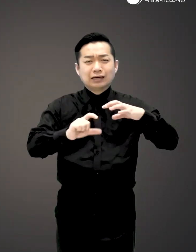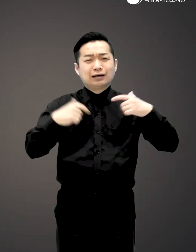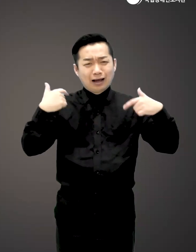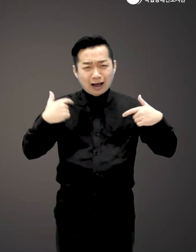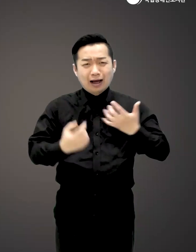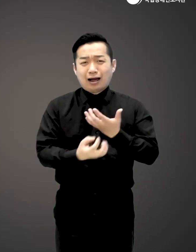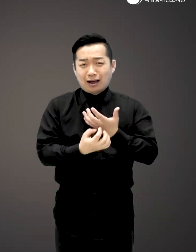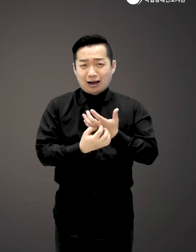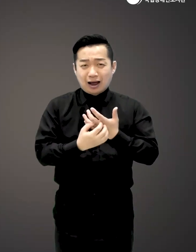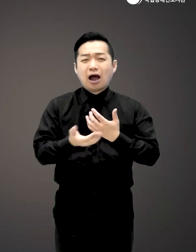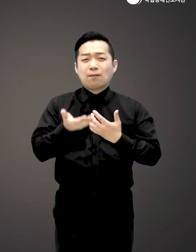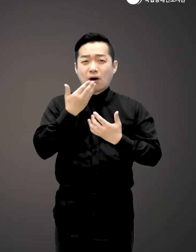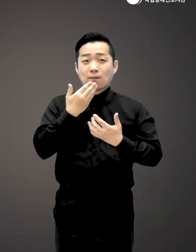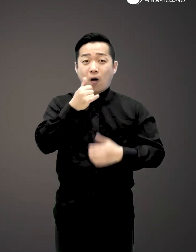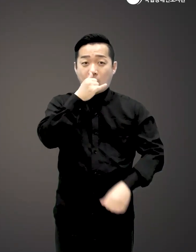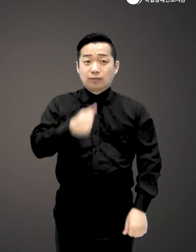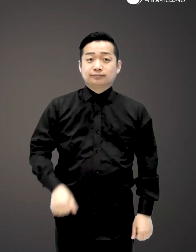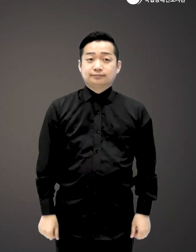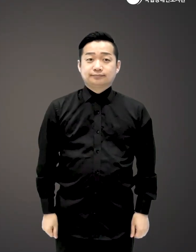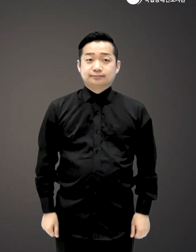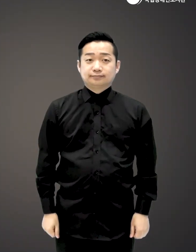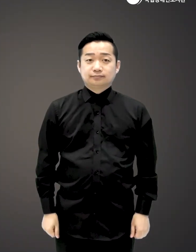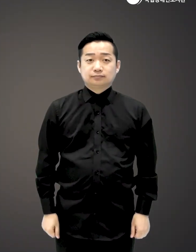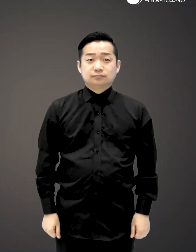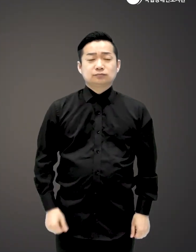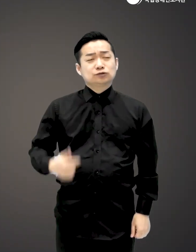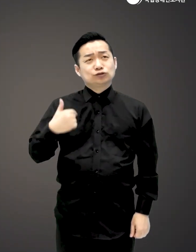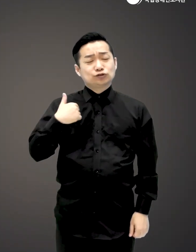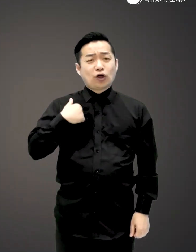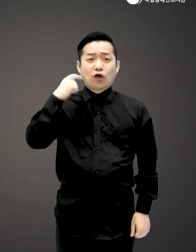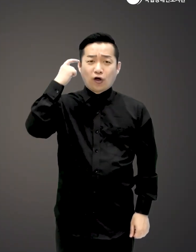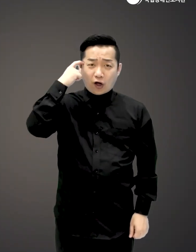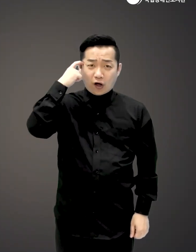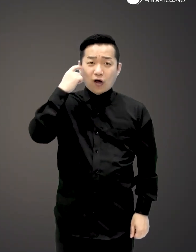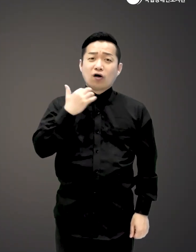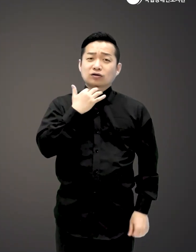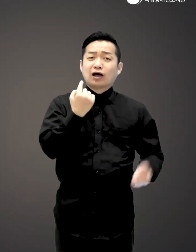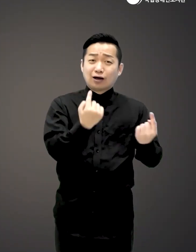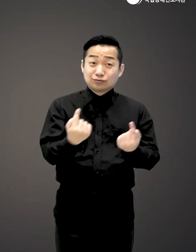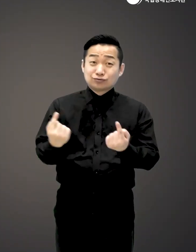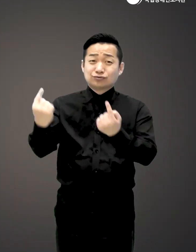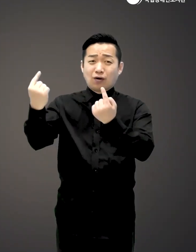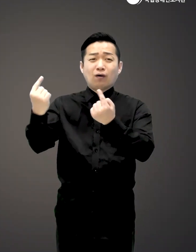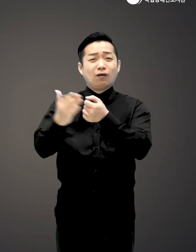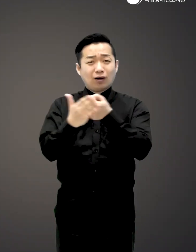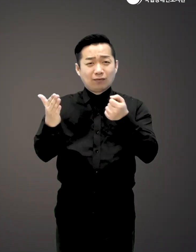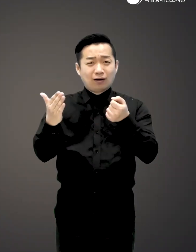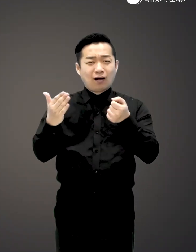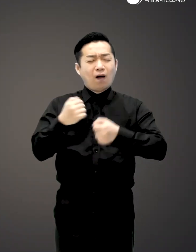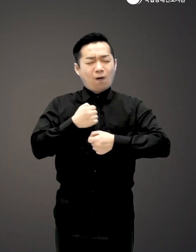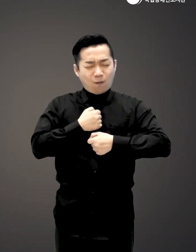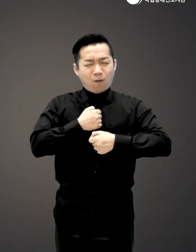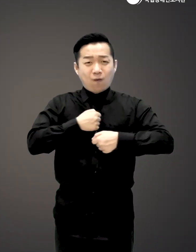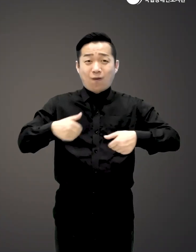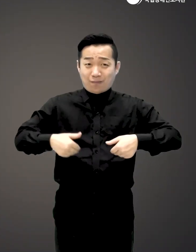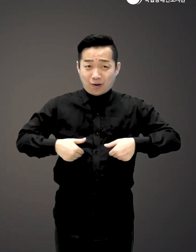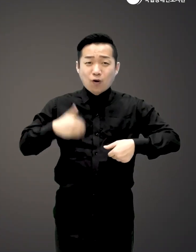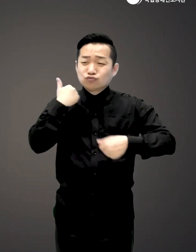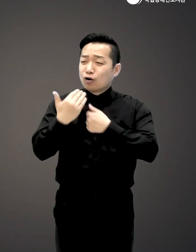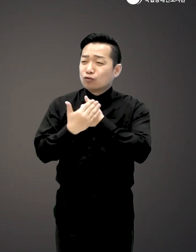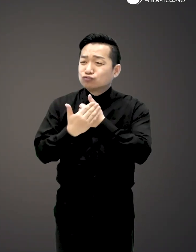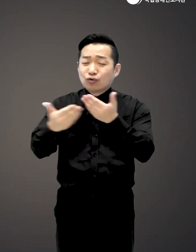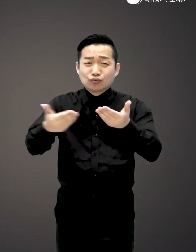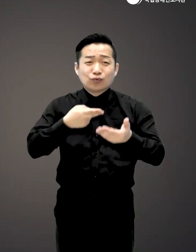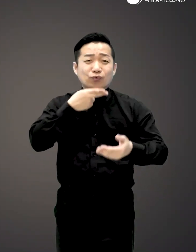삶으니까 그것도 양배추도 챙겨 먹고 나름대로 내가 그것도 나이가 먹으니까 이제 신경을 써야 되겠더라고요 누가 나